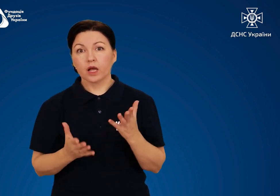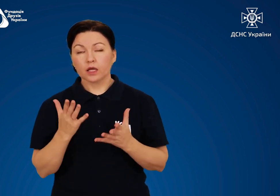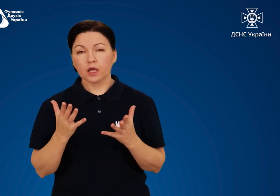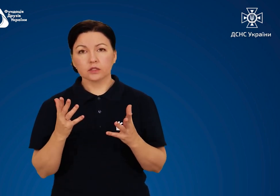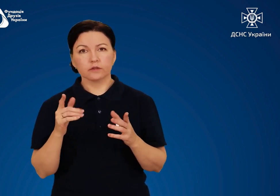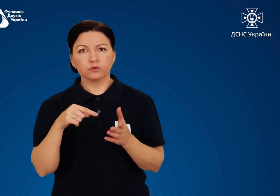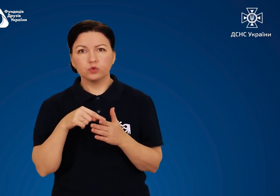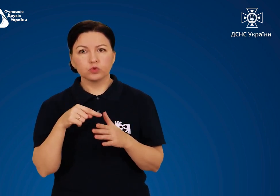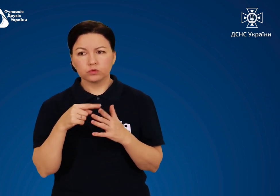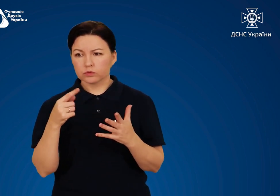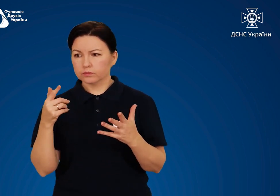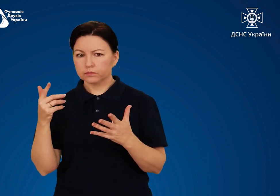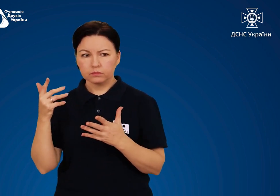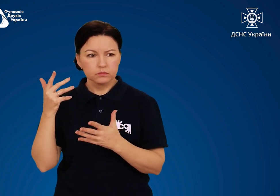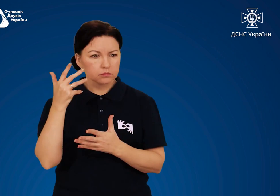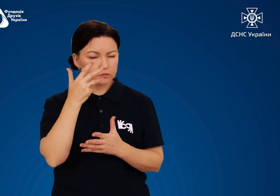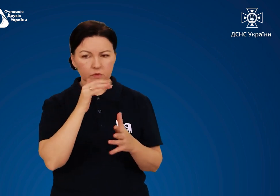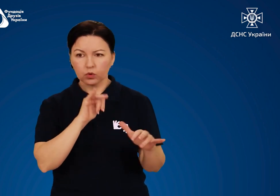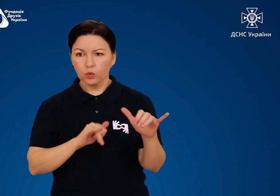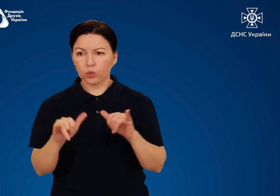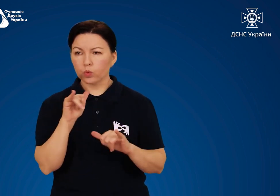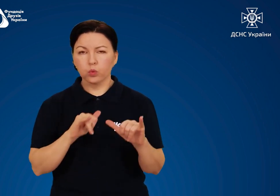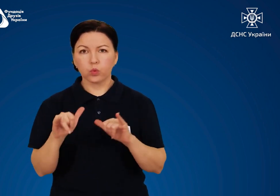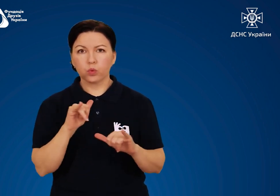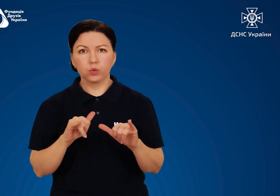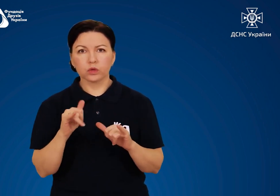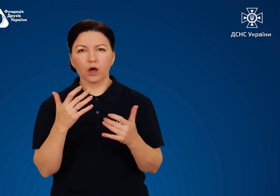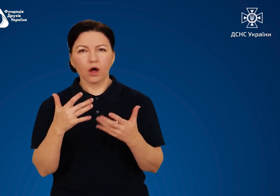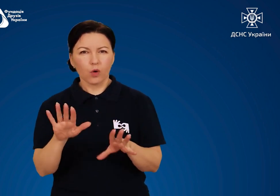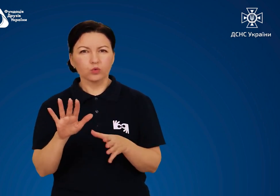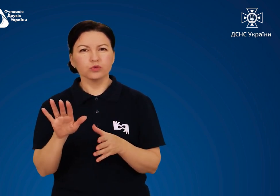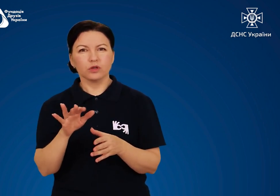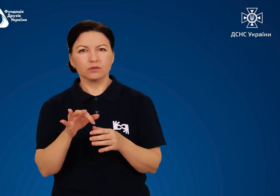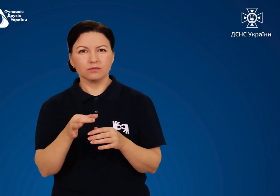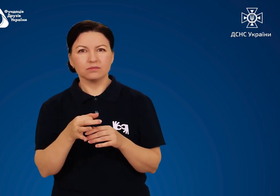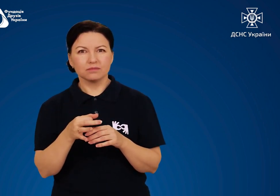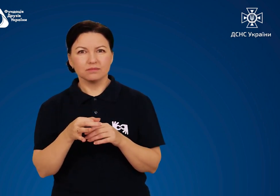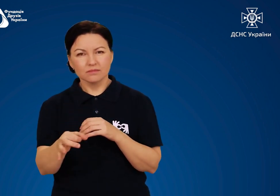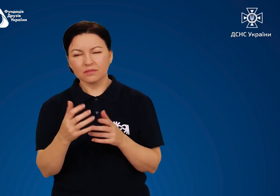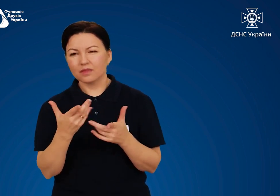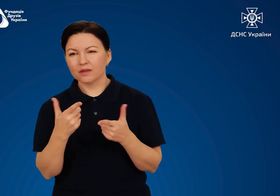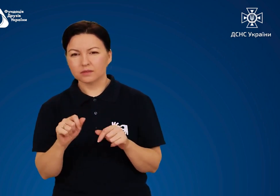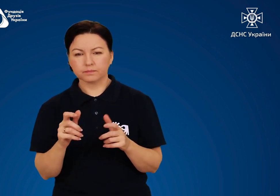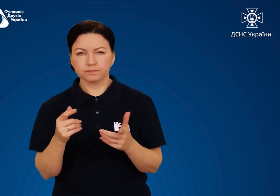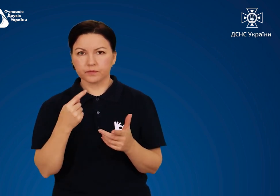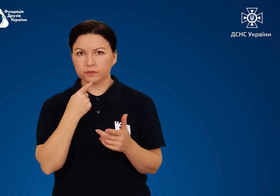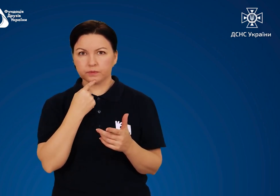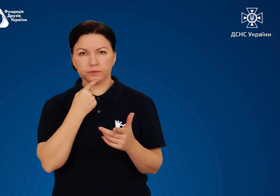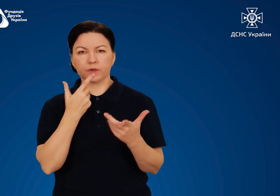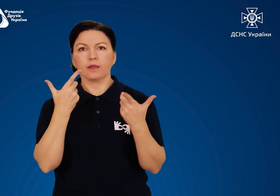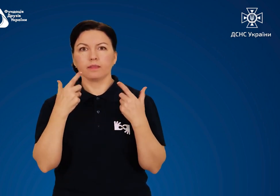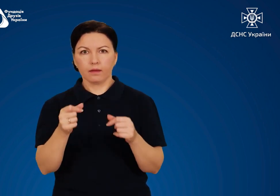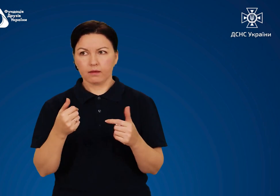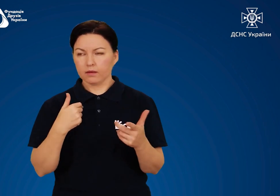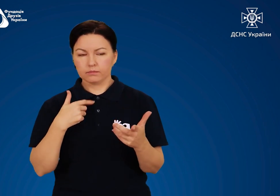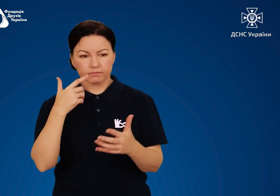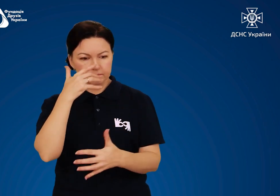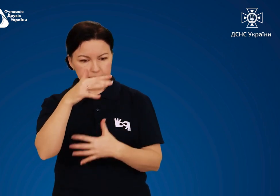втратили орієнтацію, пересуваючись пішки поза населеним пунктом, зайдіть у перший будинок,